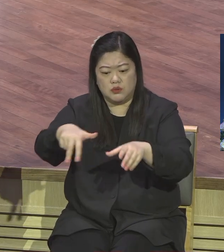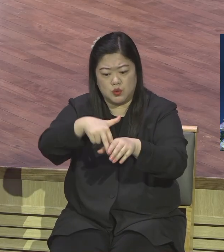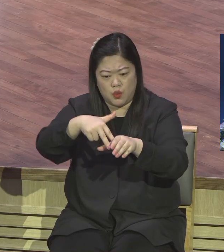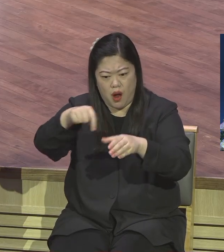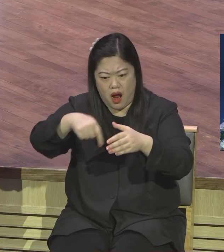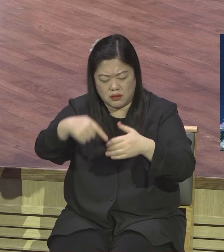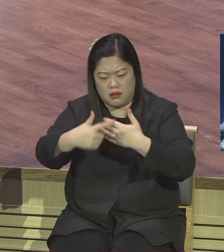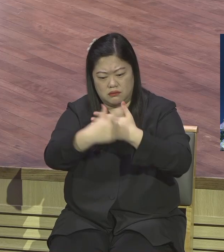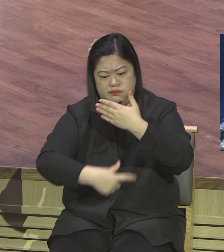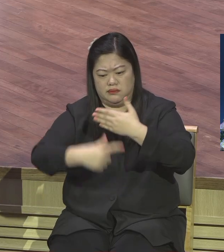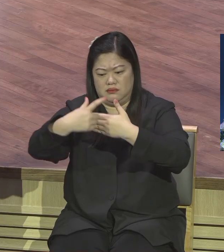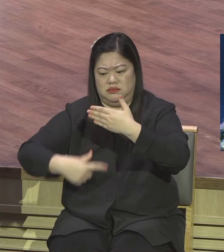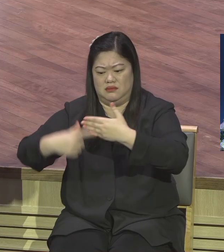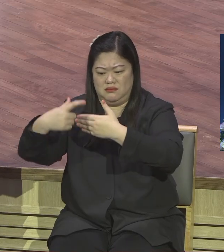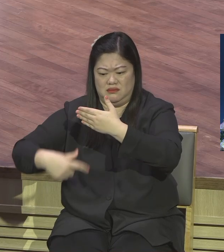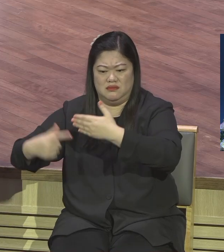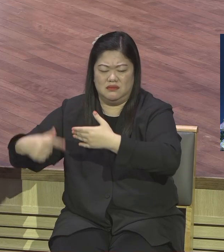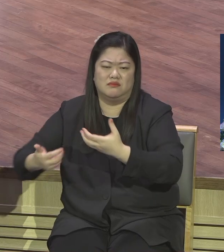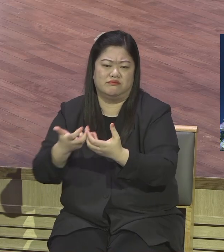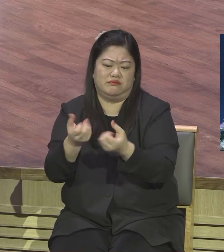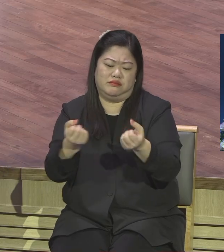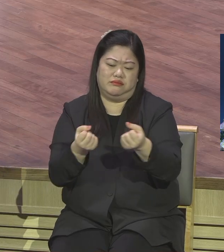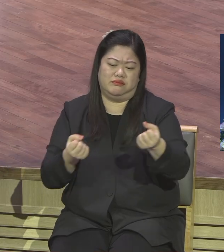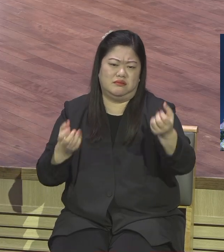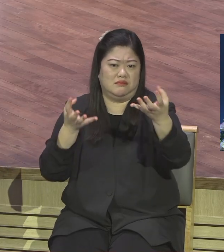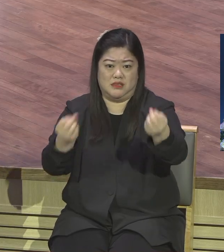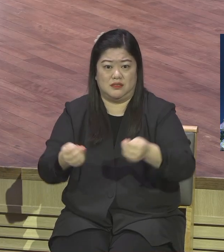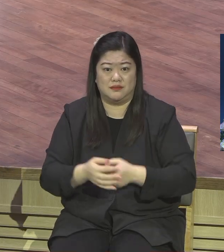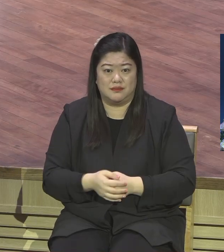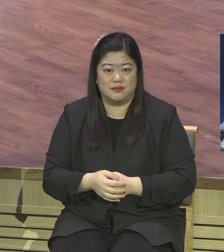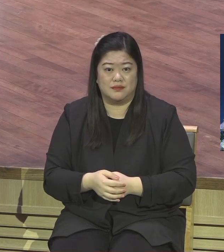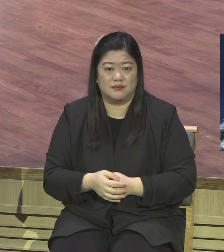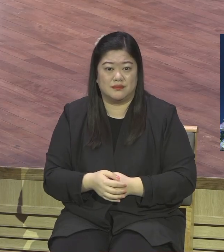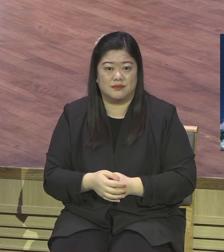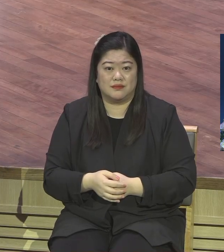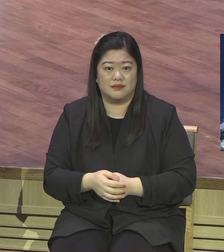많은 불신자들이 많은 종교인들이 이런 모습으로